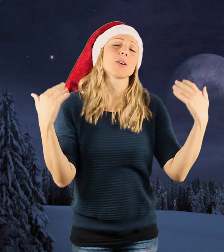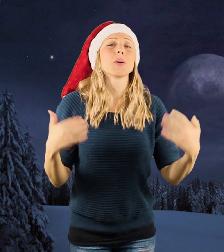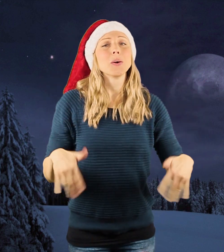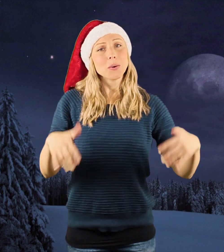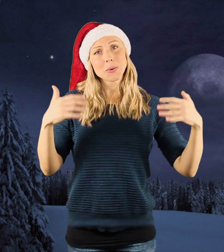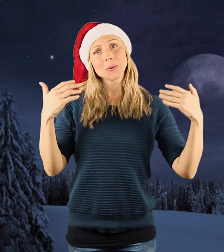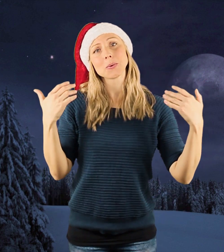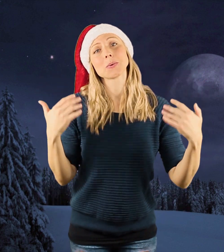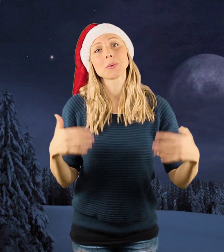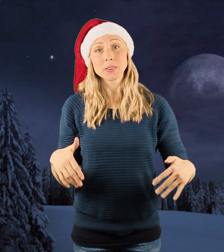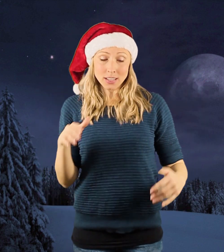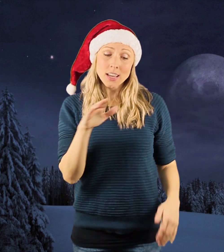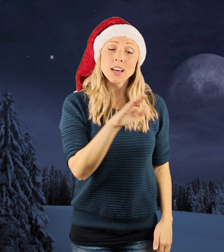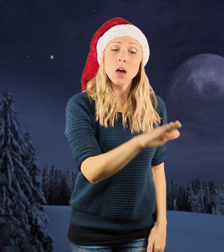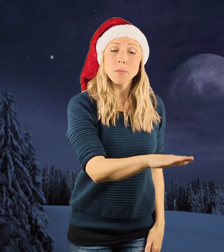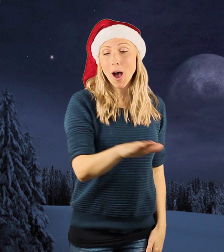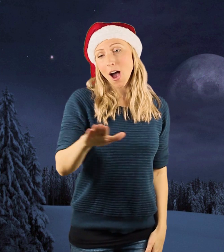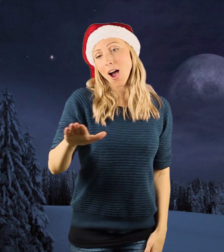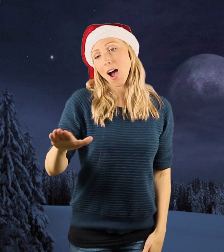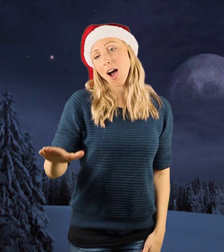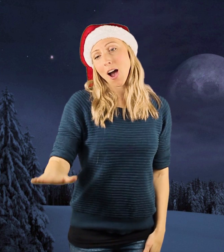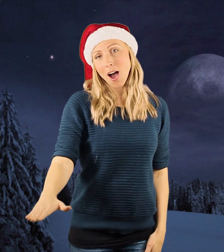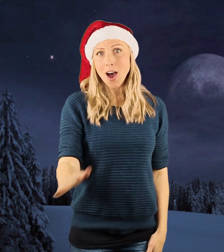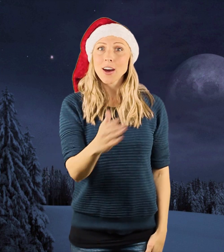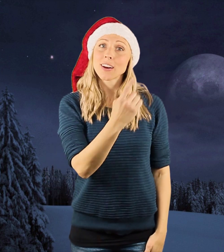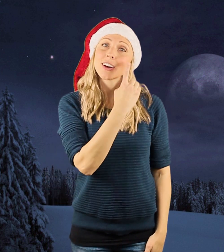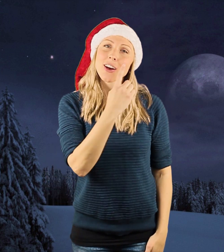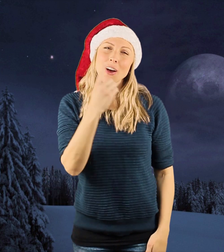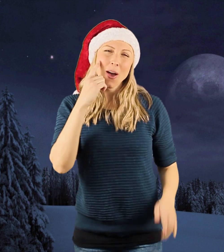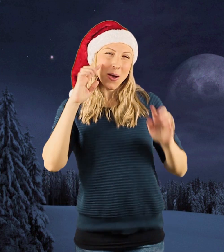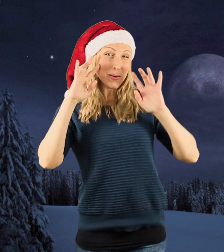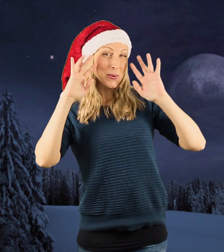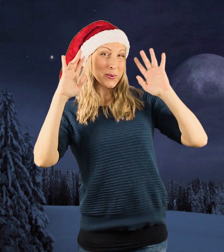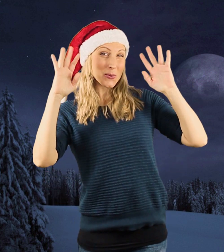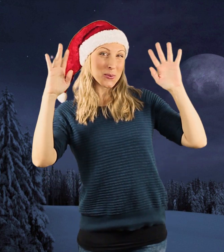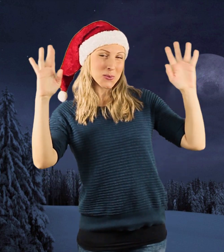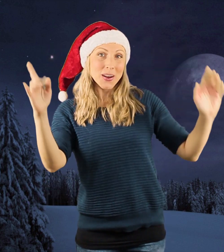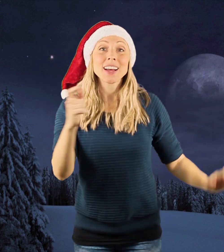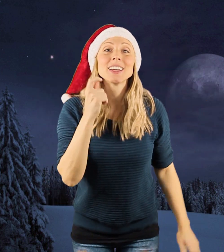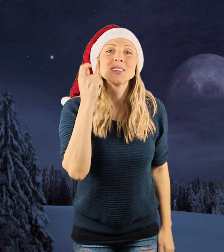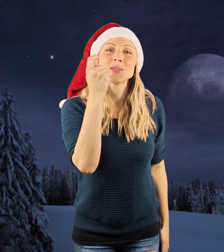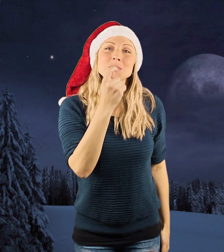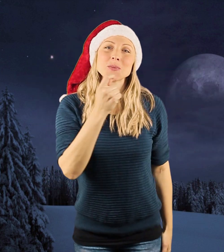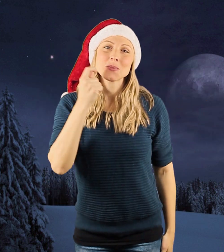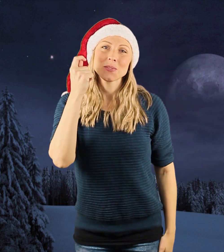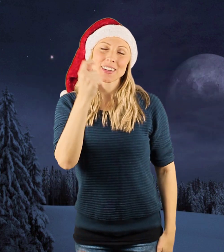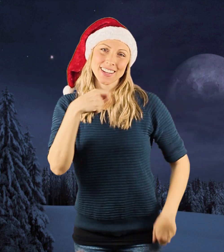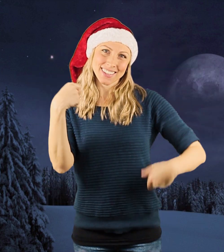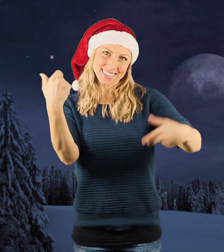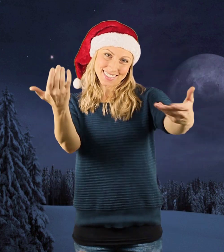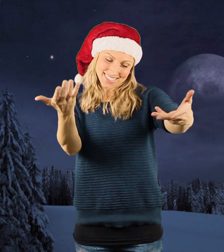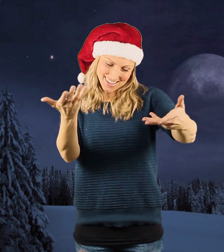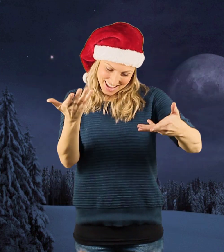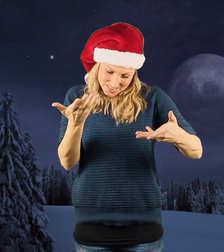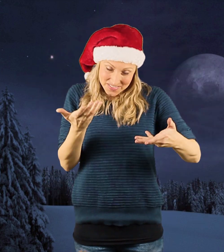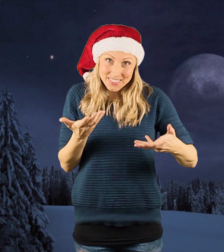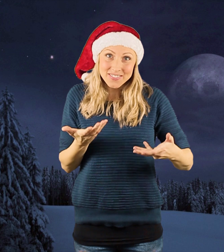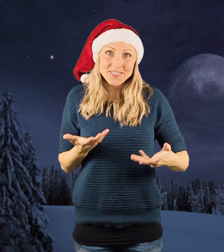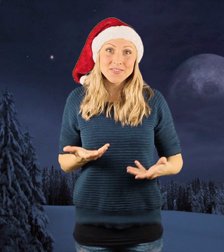är stor I ett barns klara ögon Ljuden är här